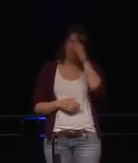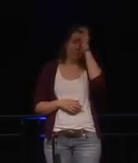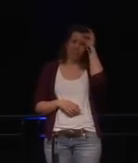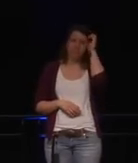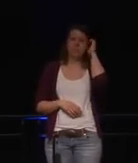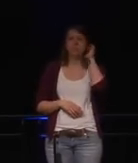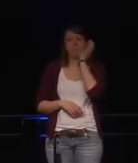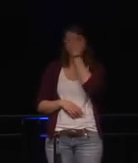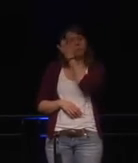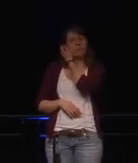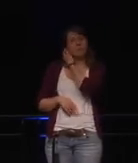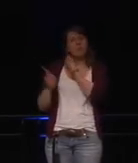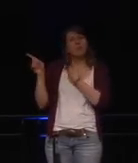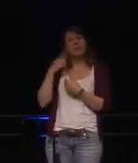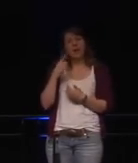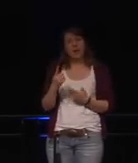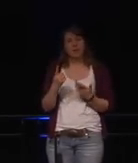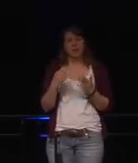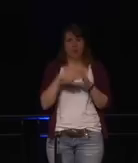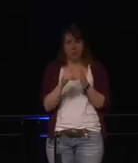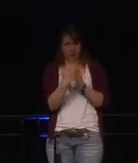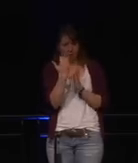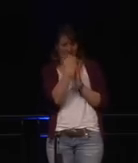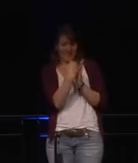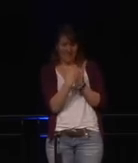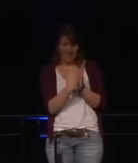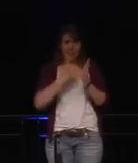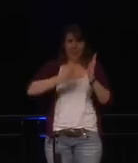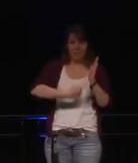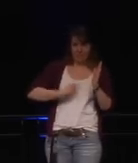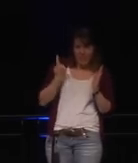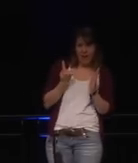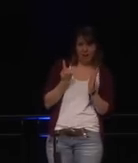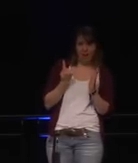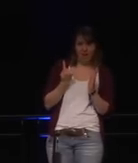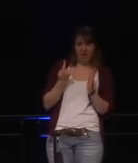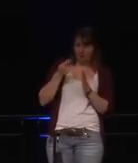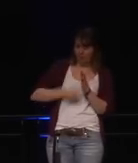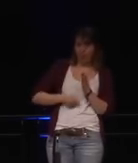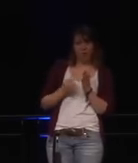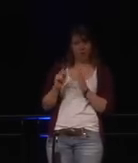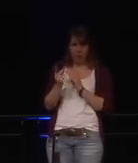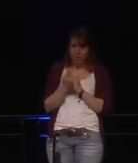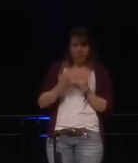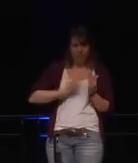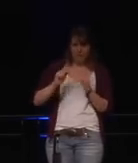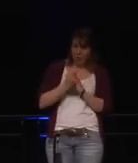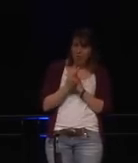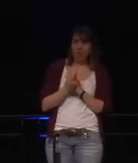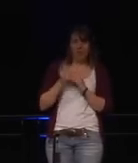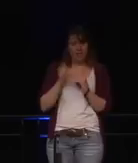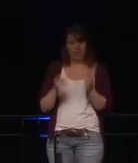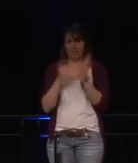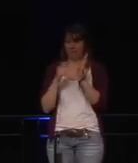Als Konsument kann ich verlangen, Kompensierungen, also Entschädigungen für alle